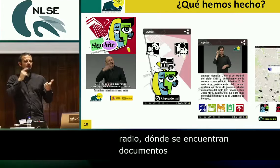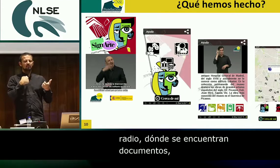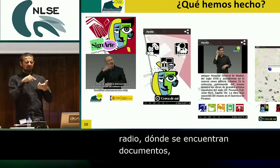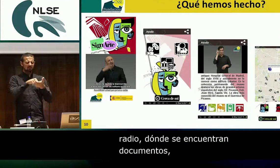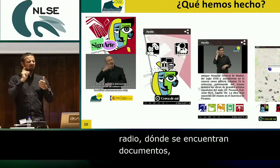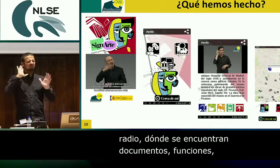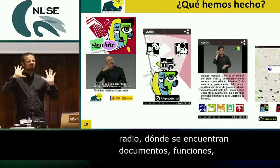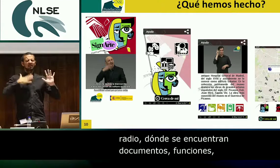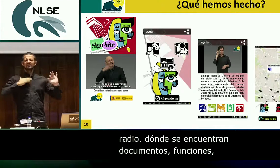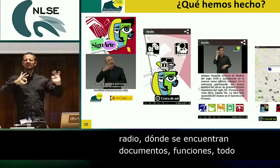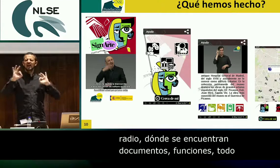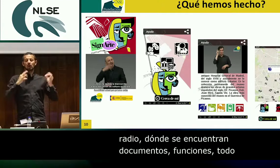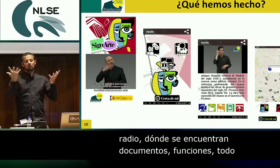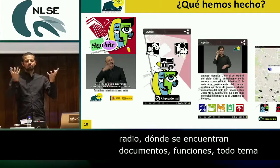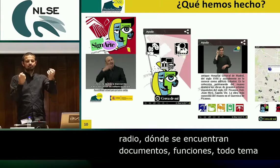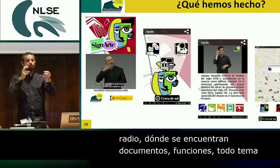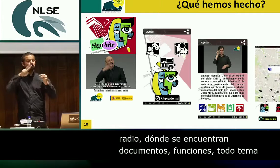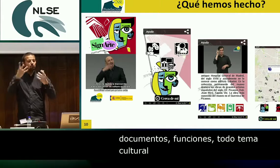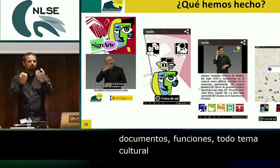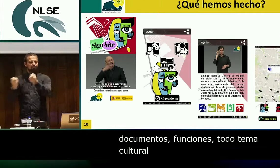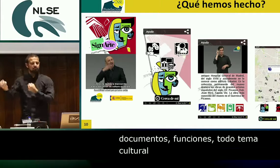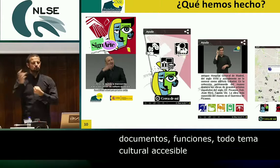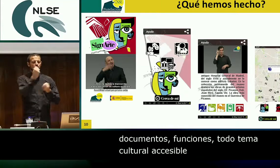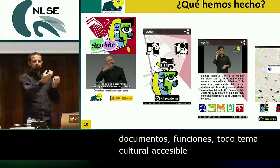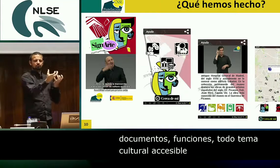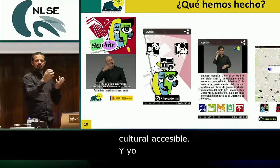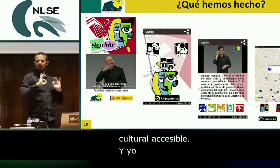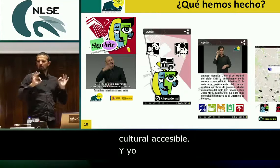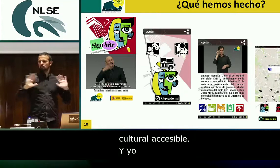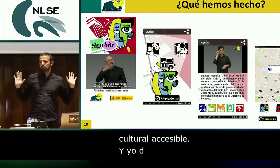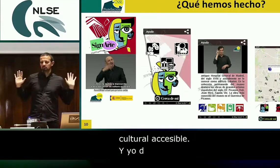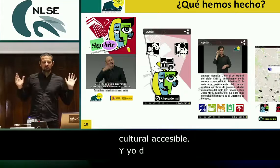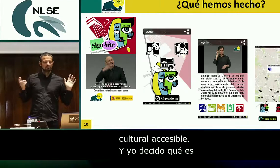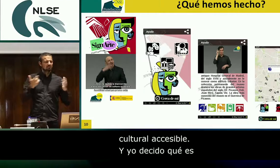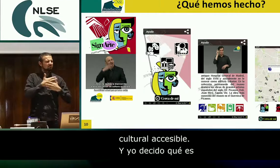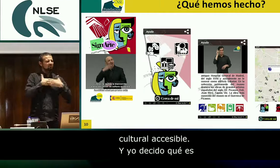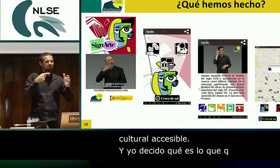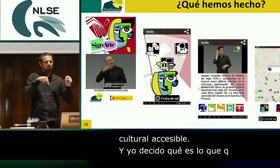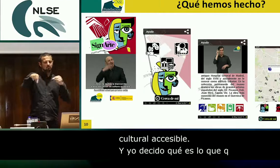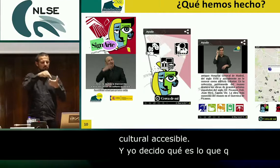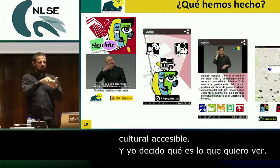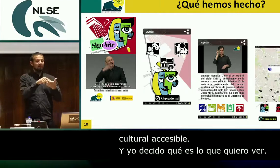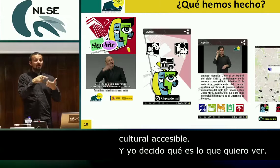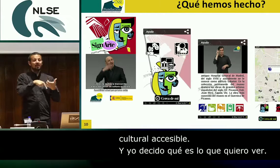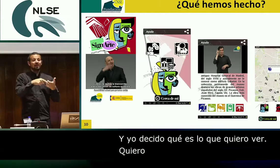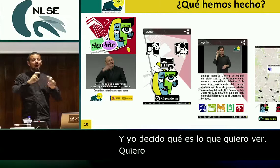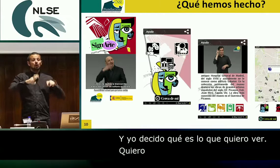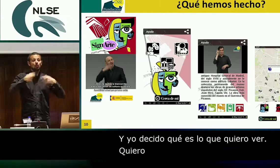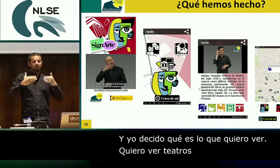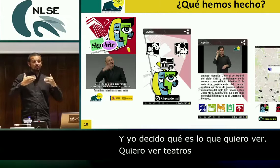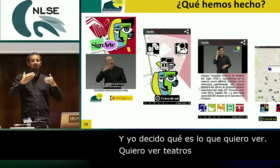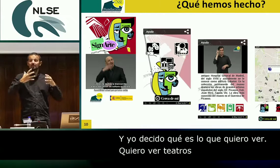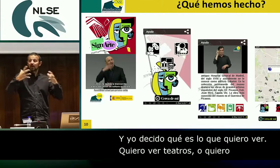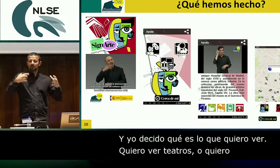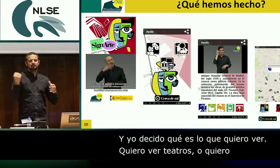cultural accesible. Y yo decido qué es lo que quiero ver. Pues quiero ver teatros o quiero ver cine o quiero ver… Y todo